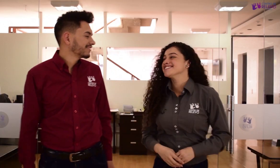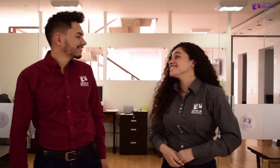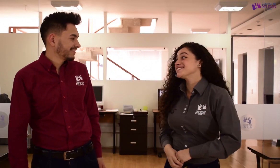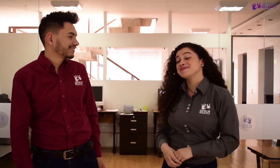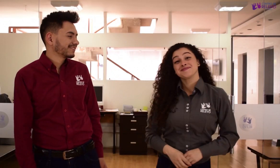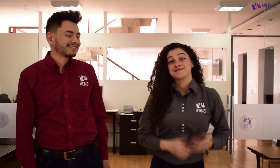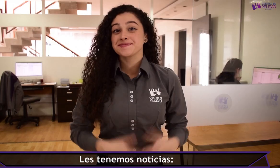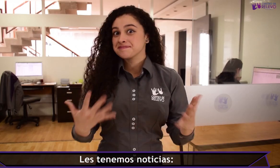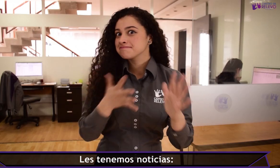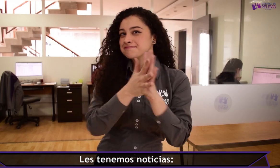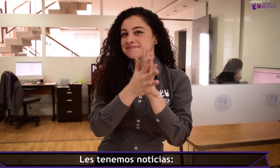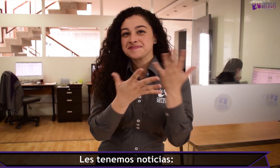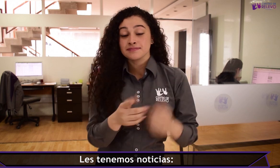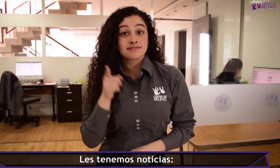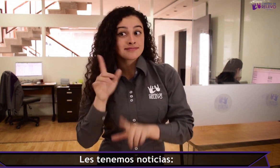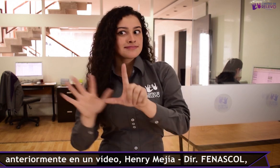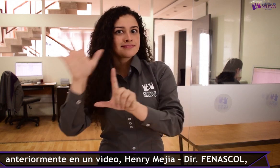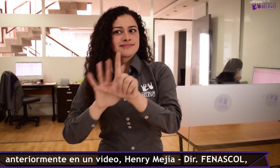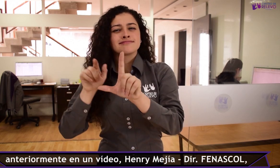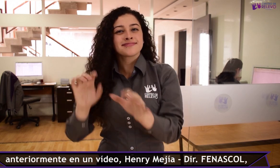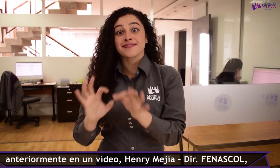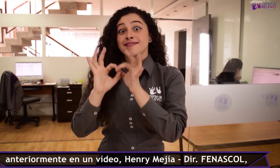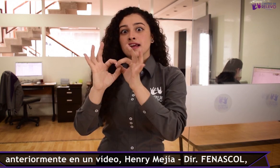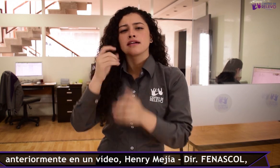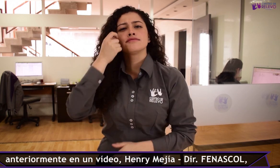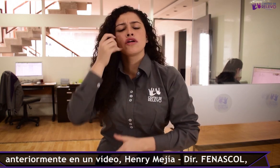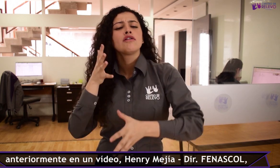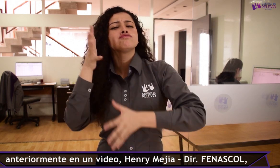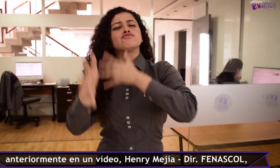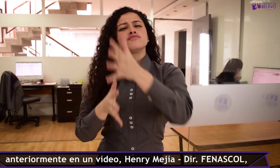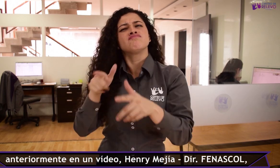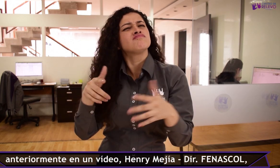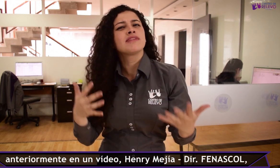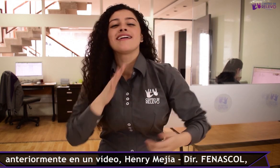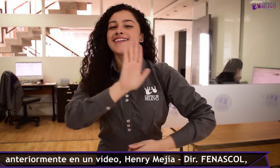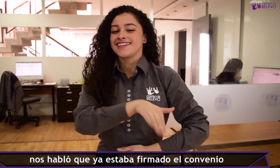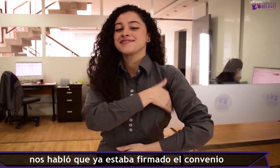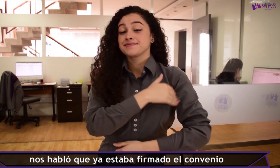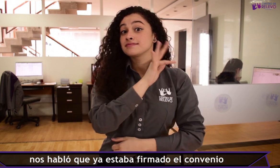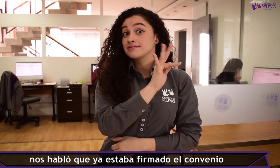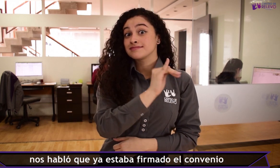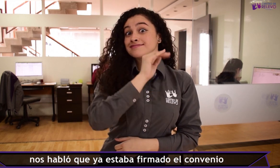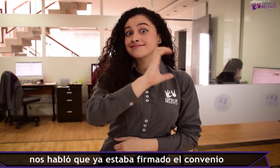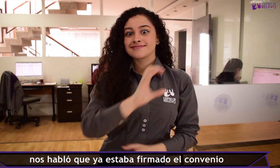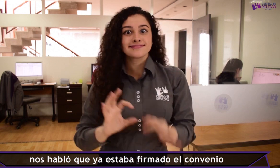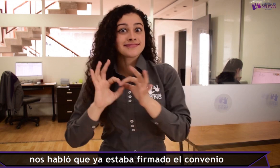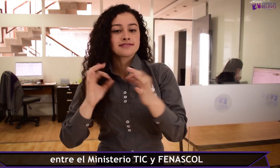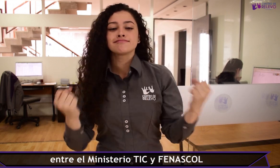Hola, les tenemos noticias. Anteriormente en un video, Henry Mejía, director de FENASCOL, nos habló que ya estaba firmado el convenio